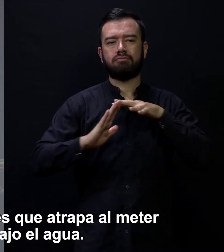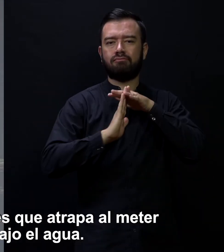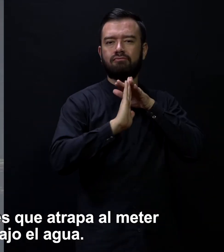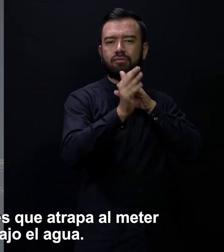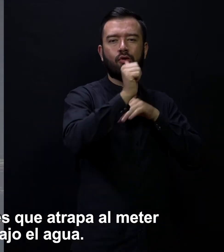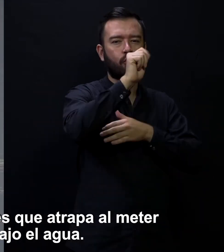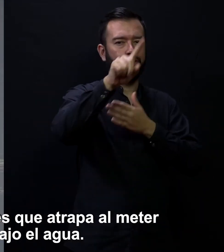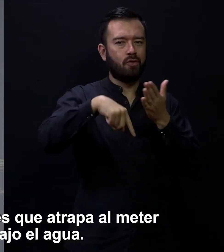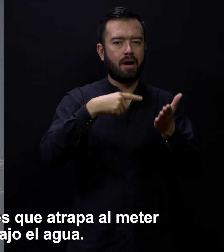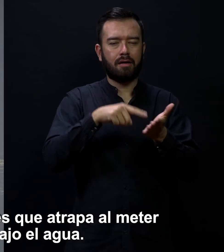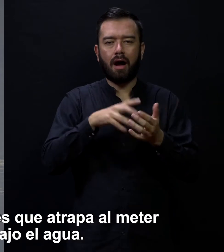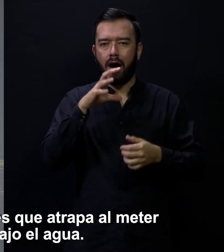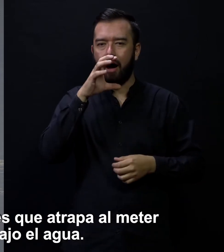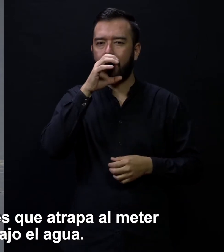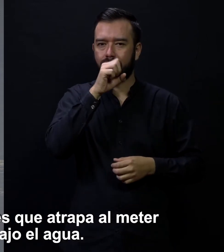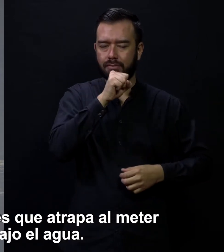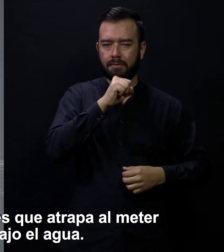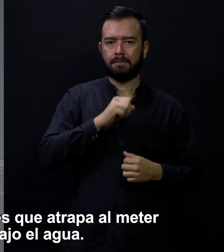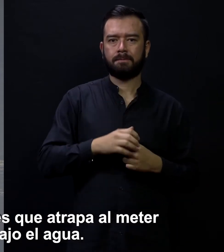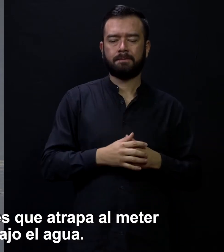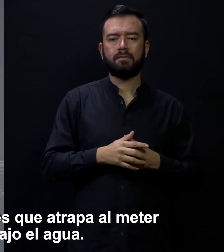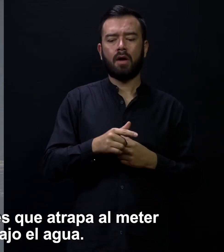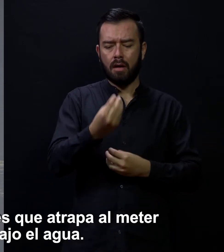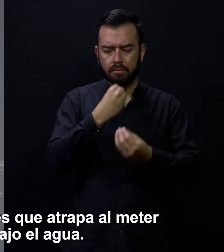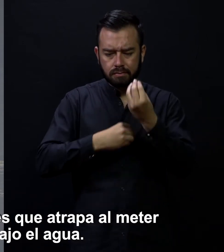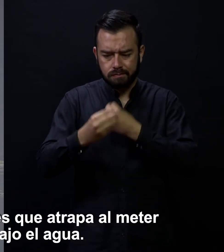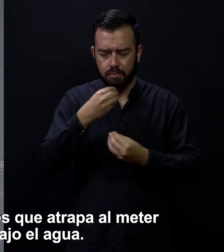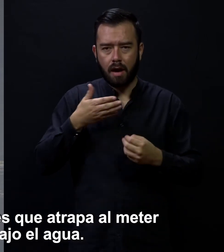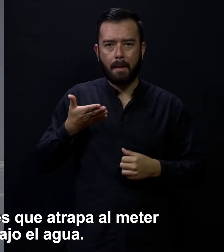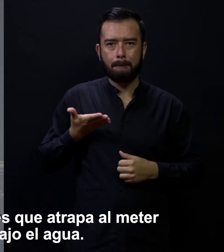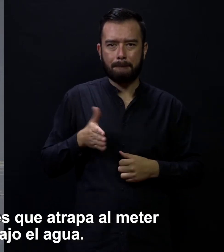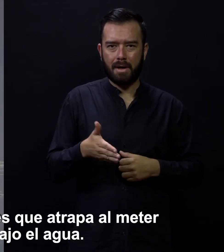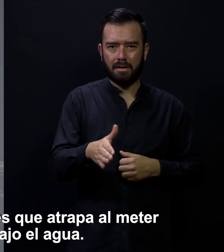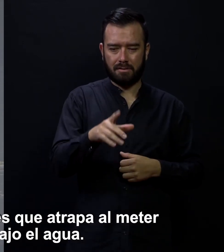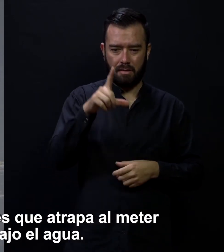Se alimenta de peces que atrapa al meter su pico bajo el agua.